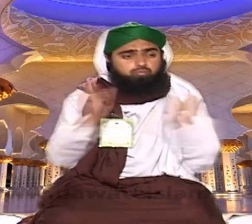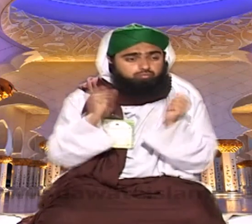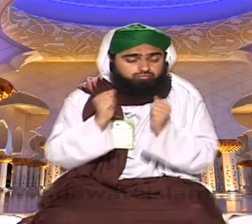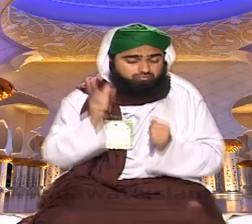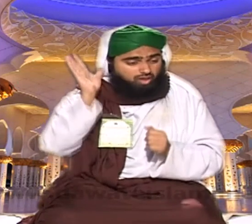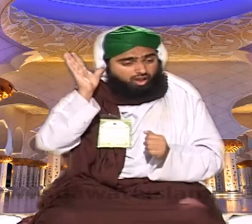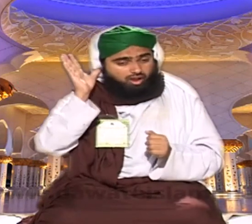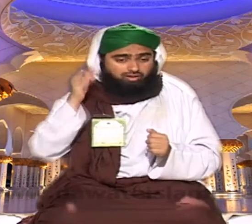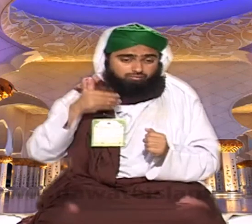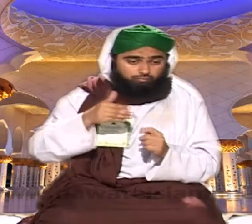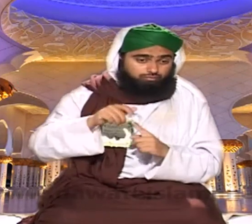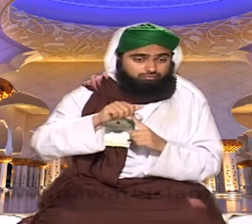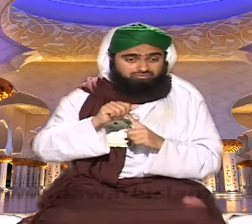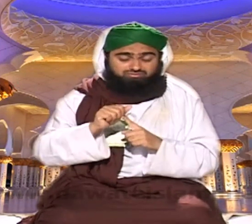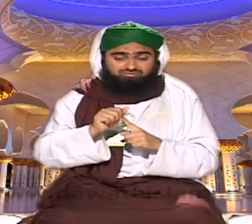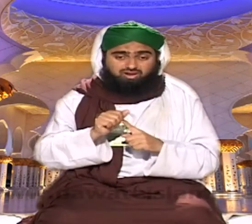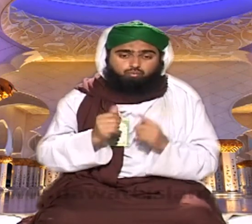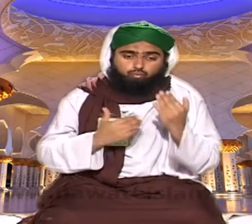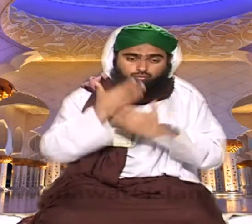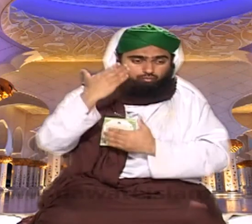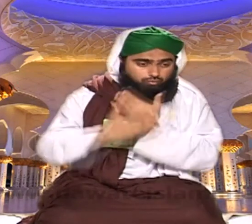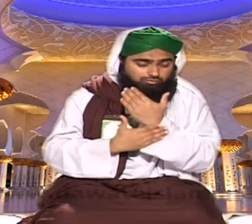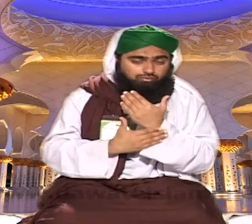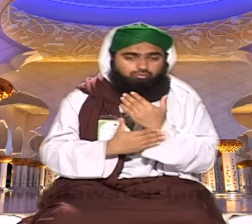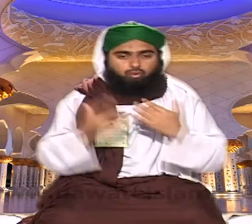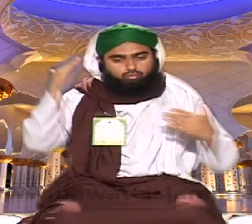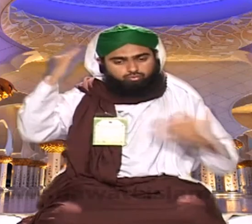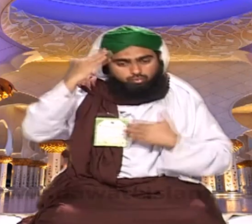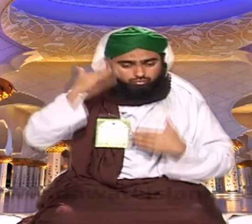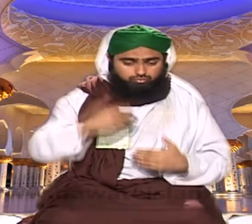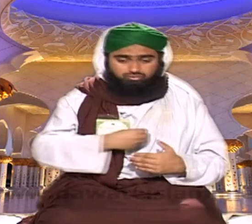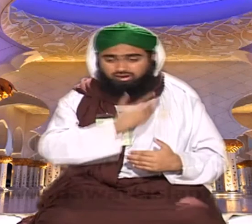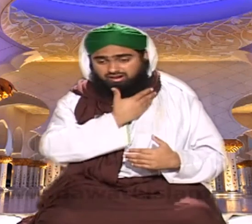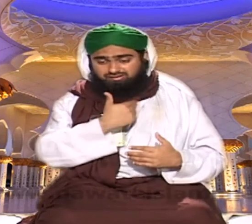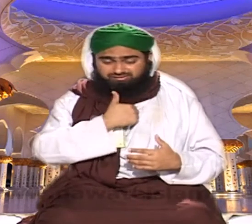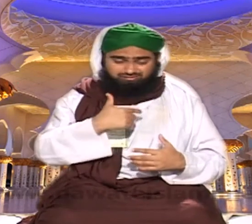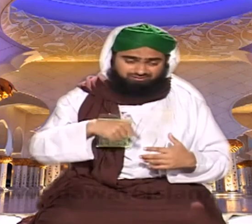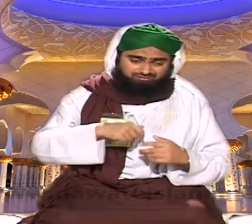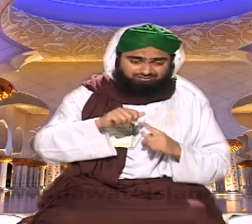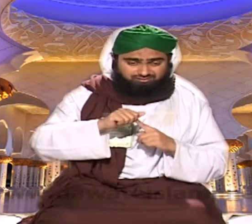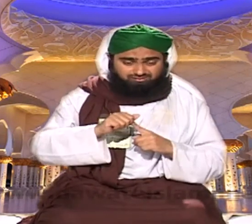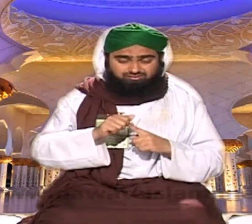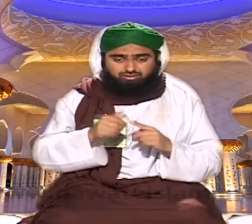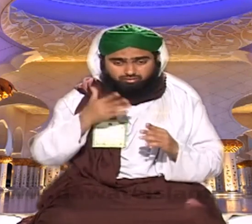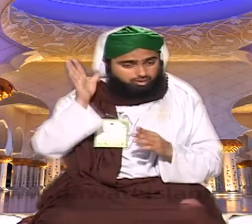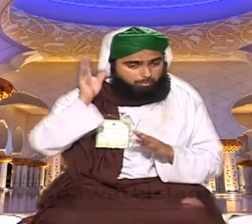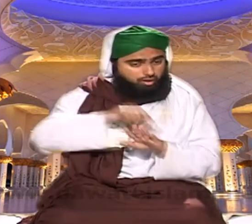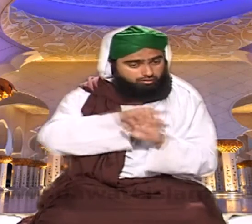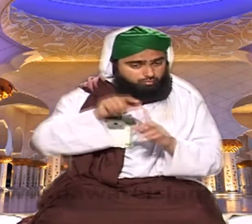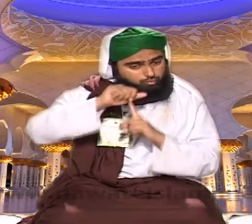نماز بھی پڑھنی ہے تو آپ وضوح اور غصر وضوح کرنے یا غصر کی آجت میں غصر کر دیا کیونکہ نماز تو بہرحال پڑھنی